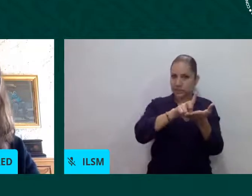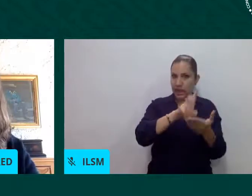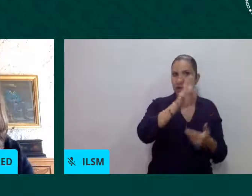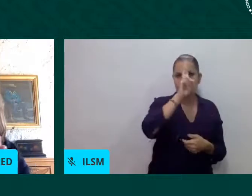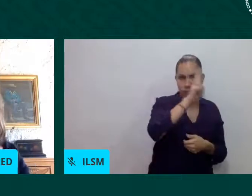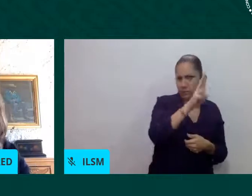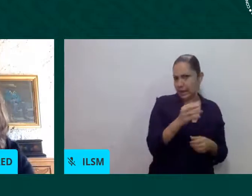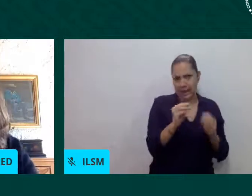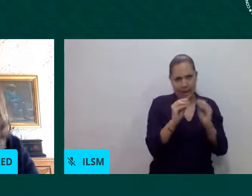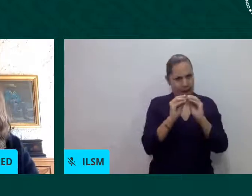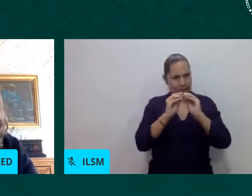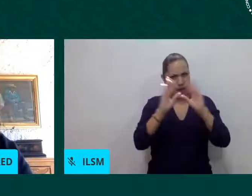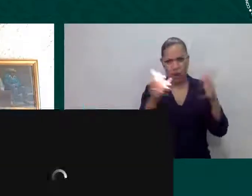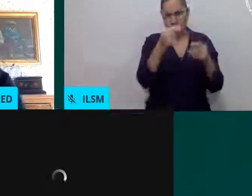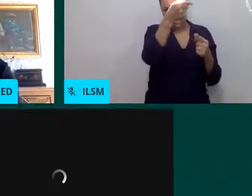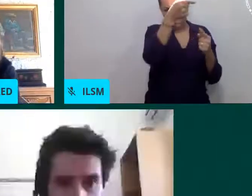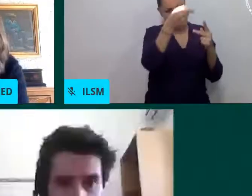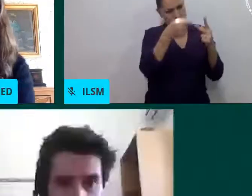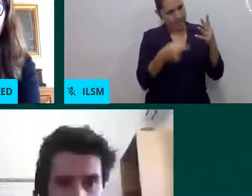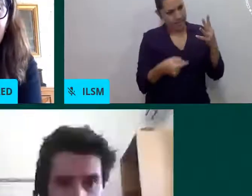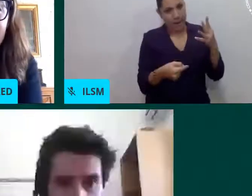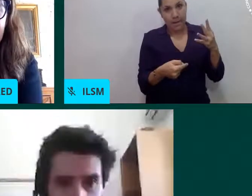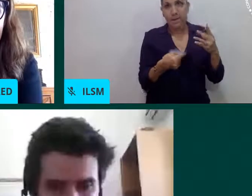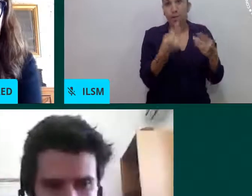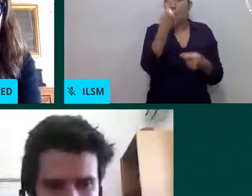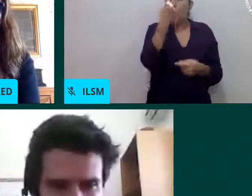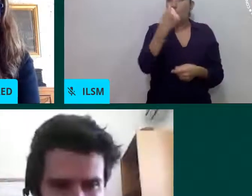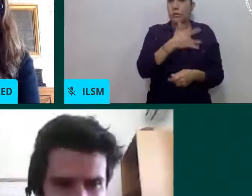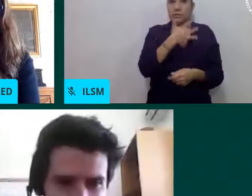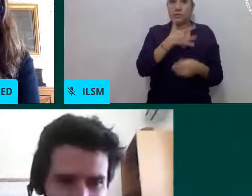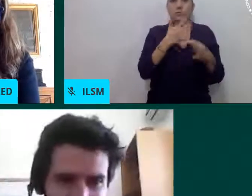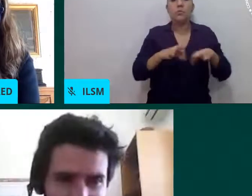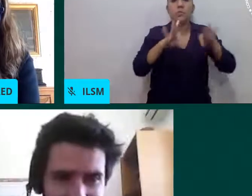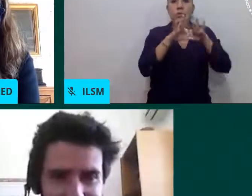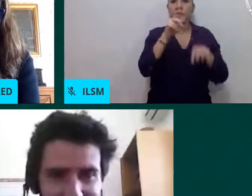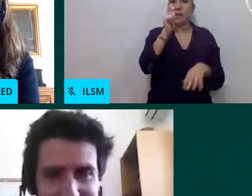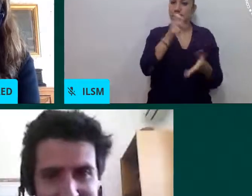salud. Y yo aquí lo dejo para escuchar a mis demás colegas. Muchas gracias, Andrés.